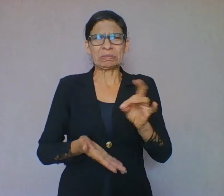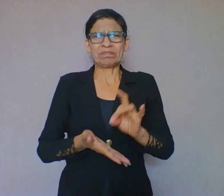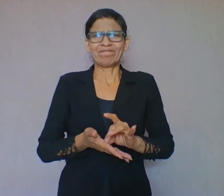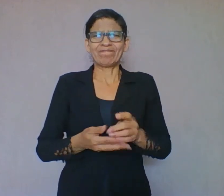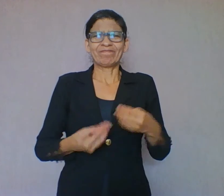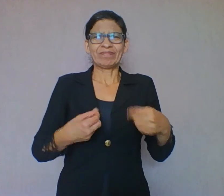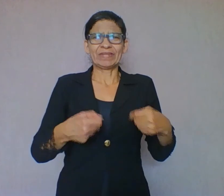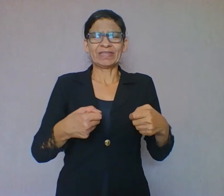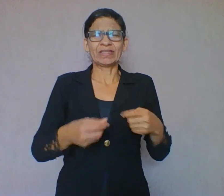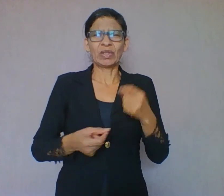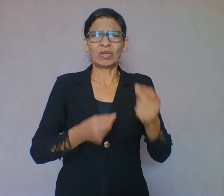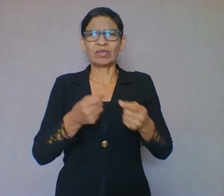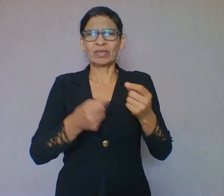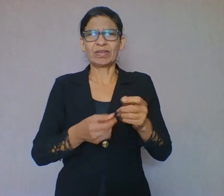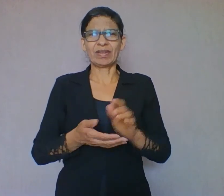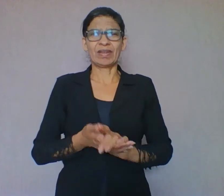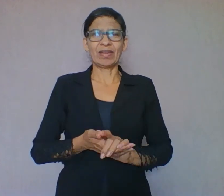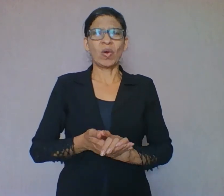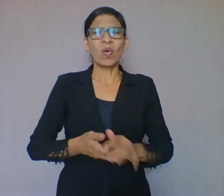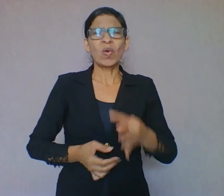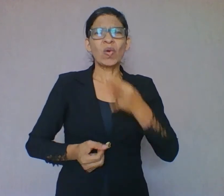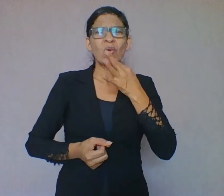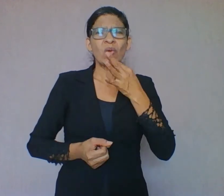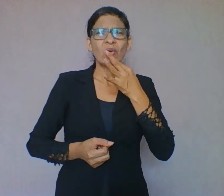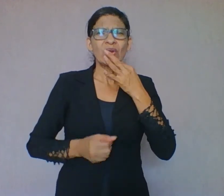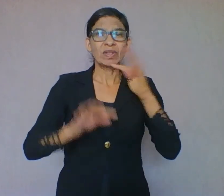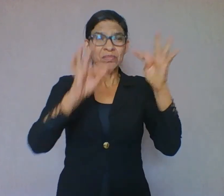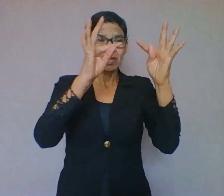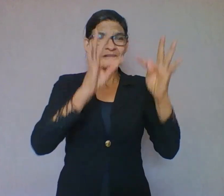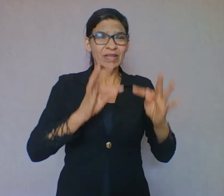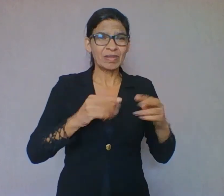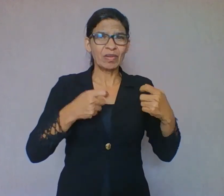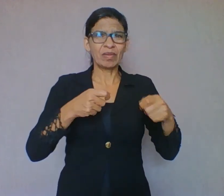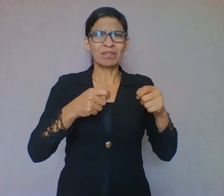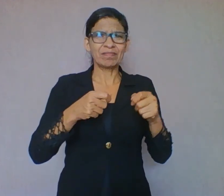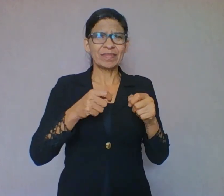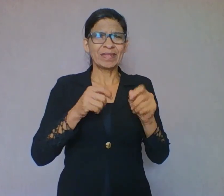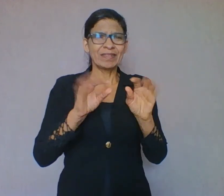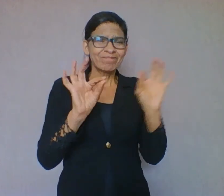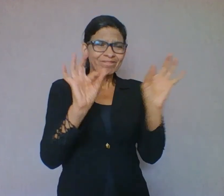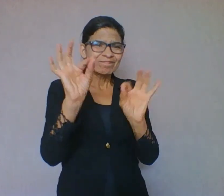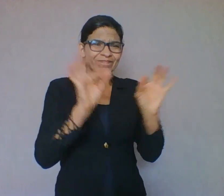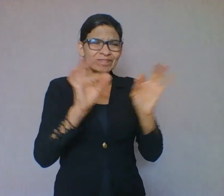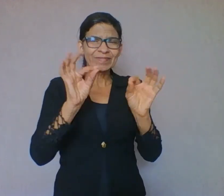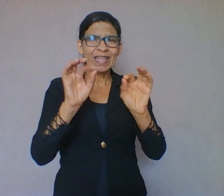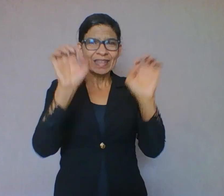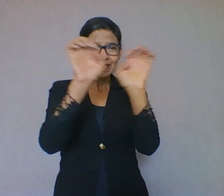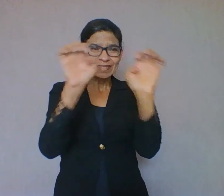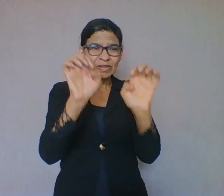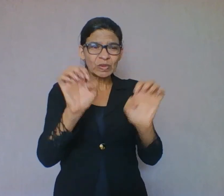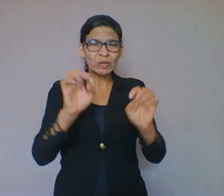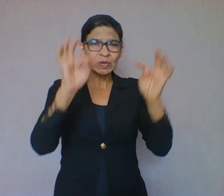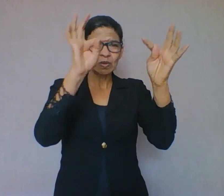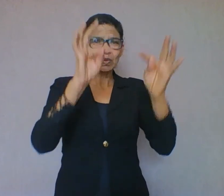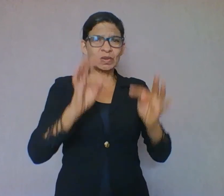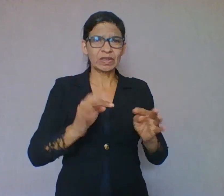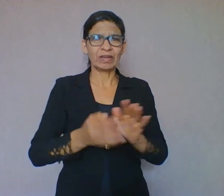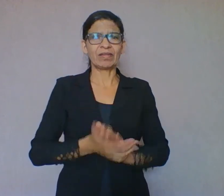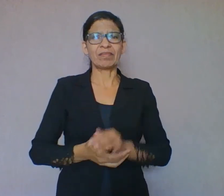identificar a estrutura do texto, cujo discurso pode ser classificado, por exemplo, em narrativo, descritivo